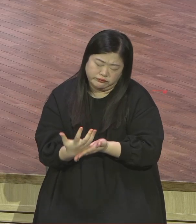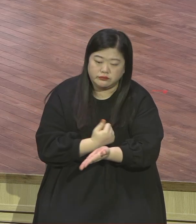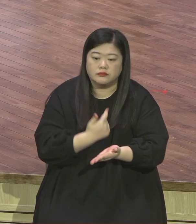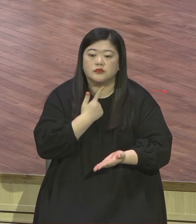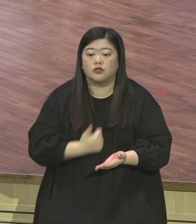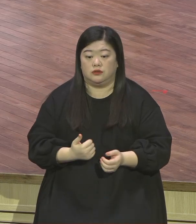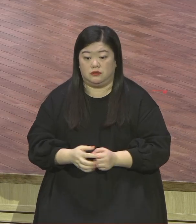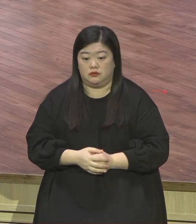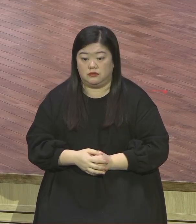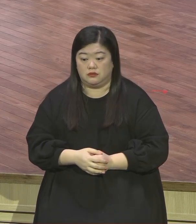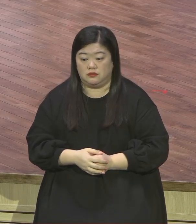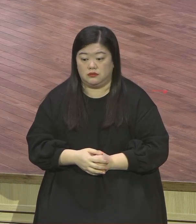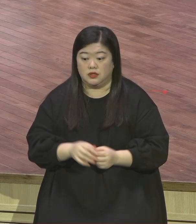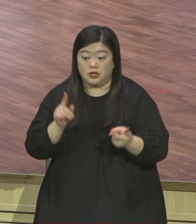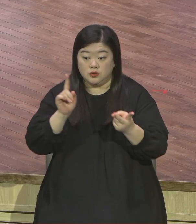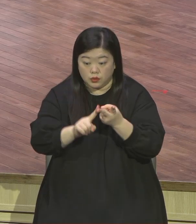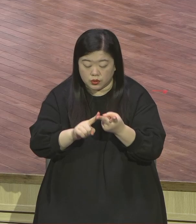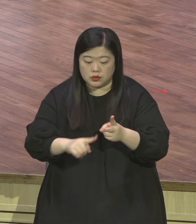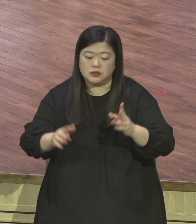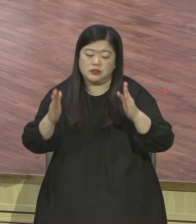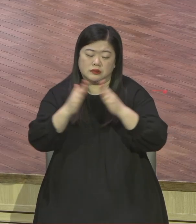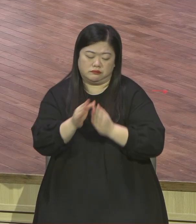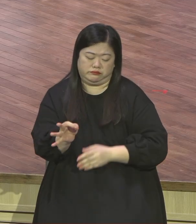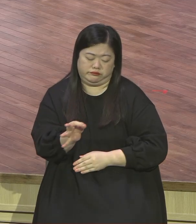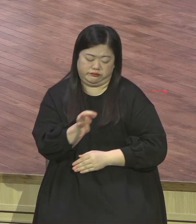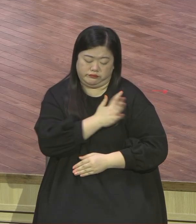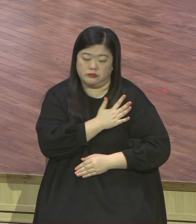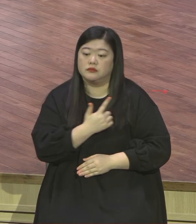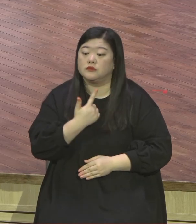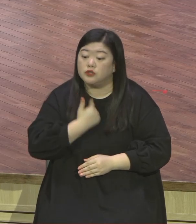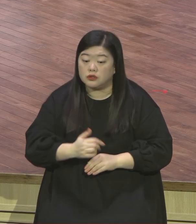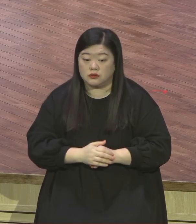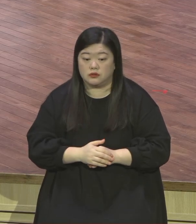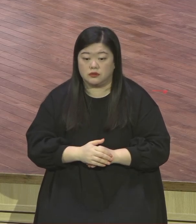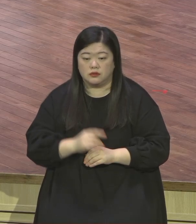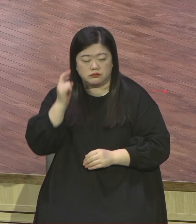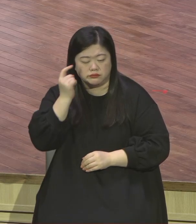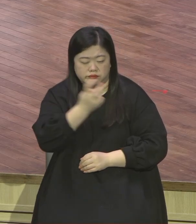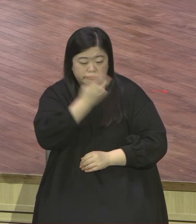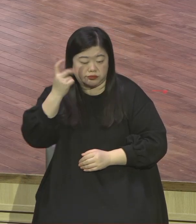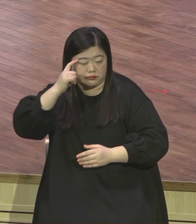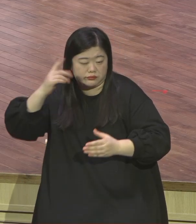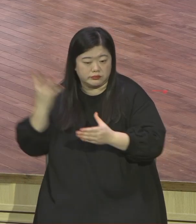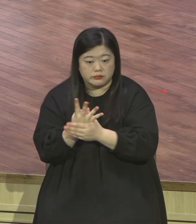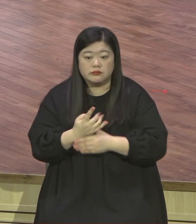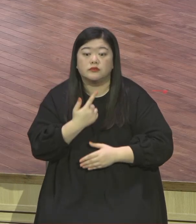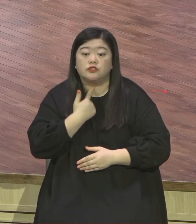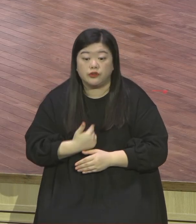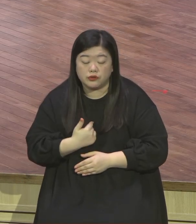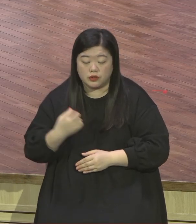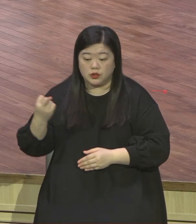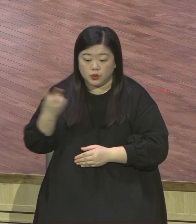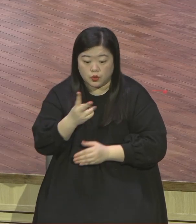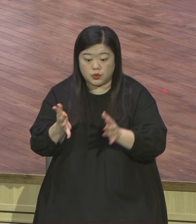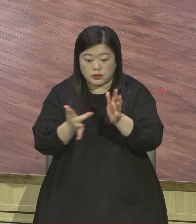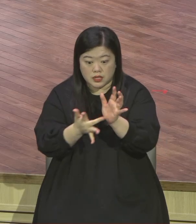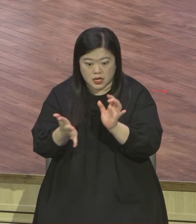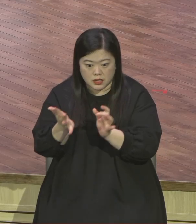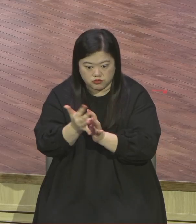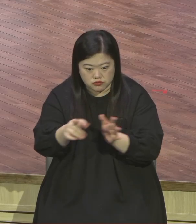대명사 혈기의 대명사 이 사도 바울이 예수 그리스도를 만난 이후에 그 전에